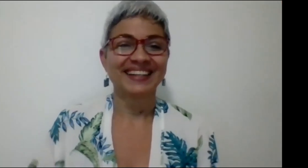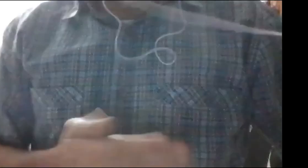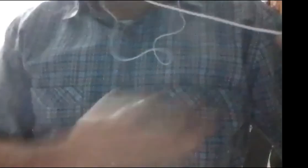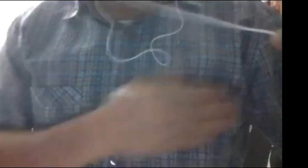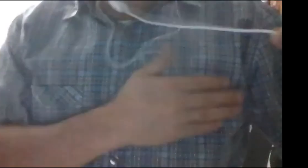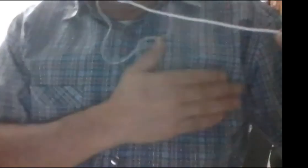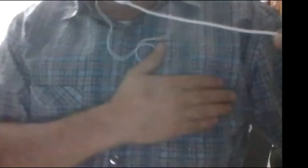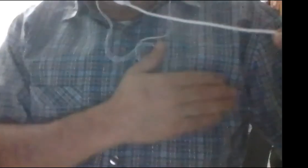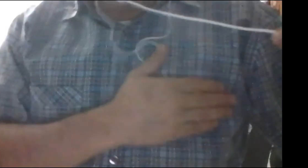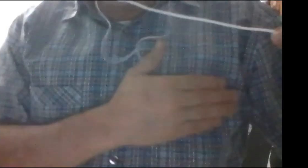con todo el corazón.